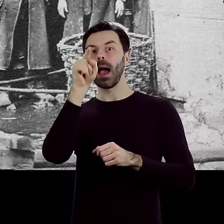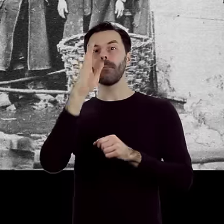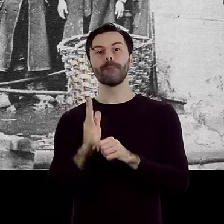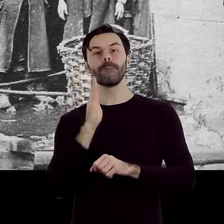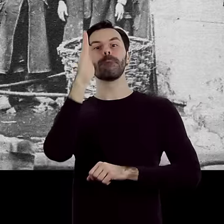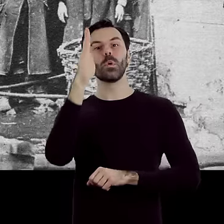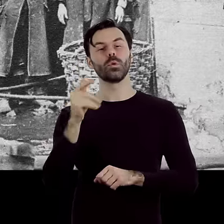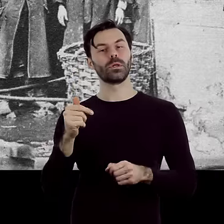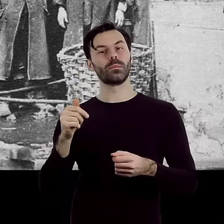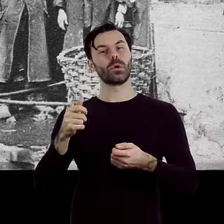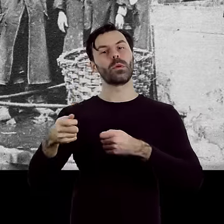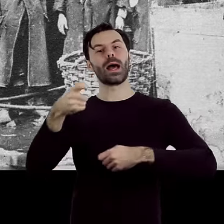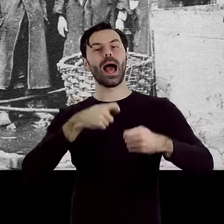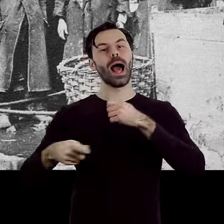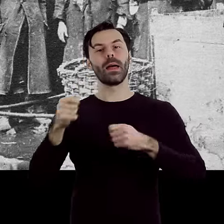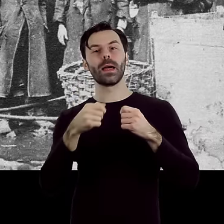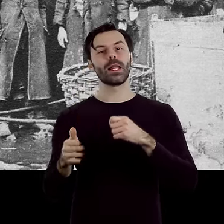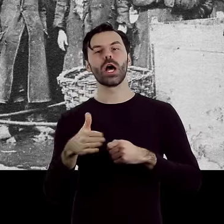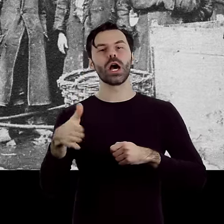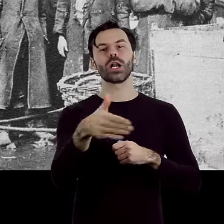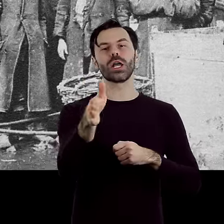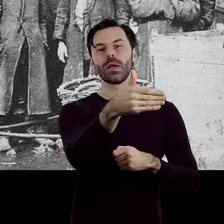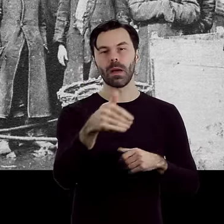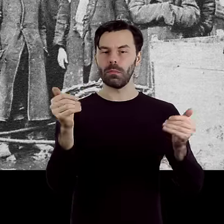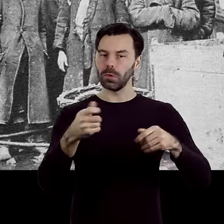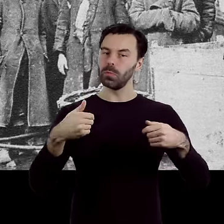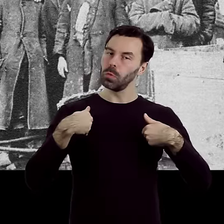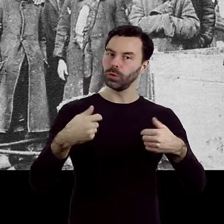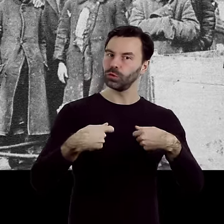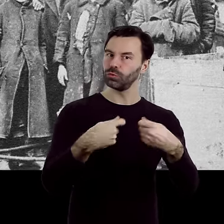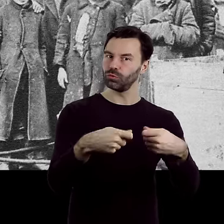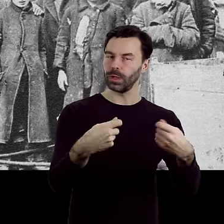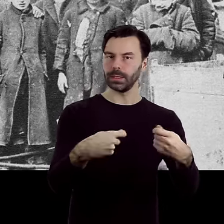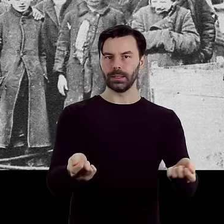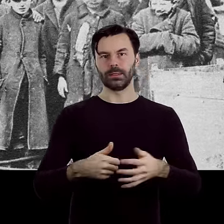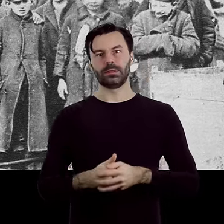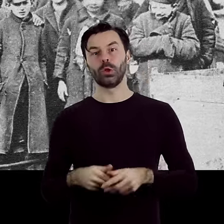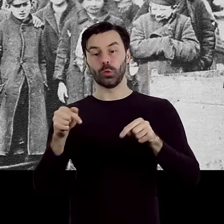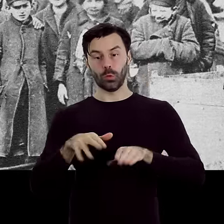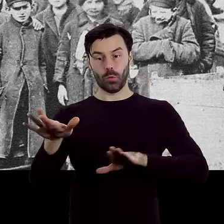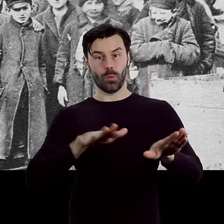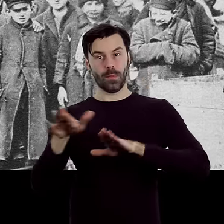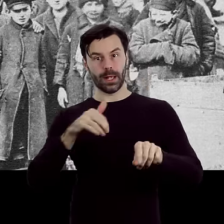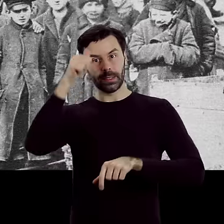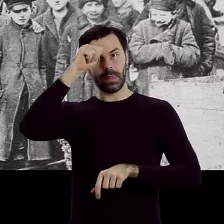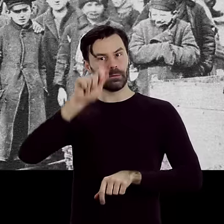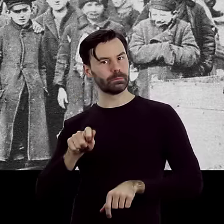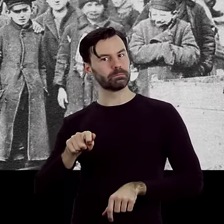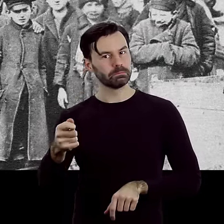północ był targ rybny, na którym z otwartych kadzi sprzedawano śledzie. To być może od tego miejsca wzięła się potoczna